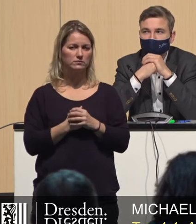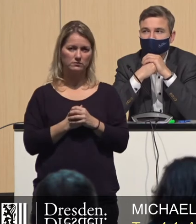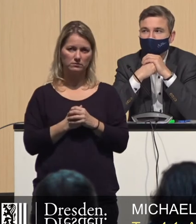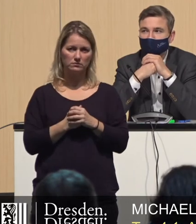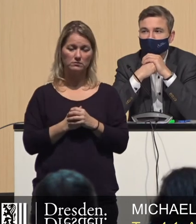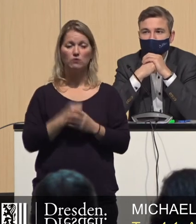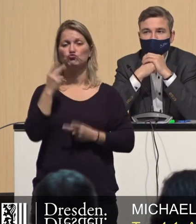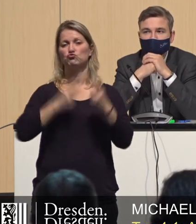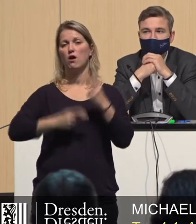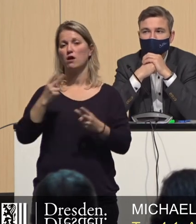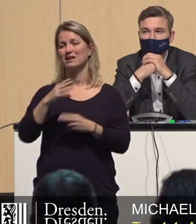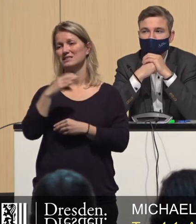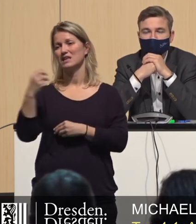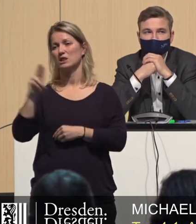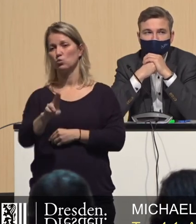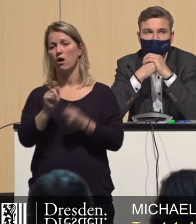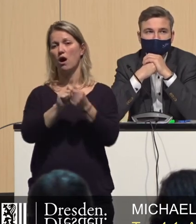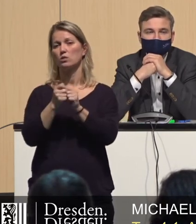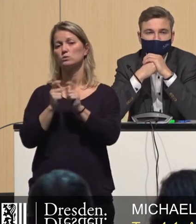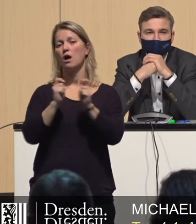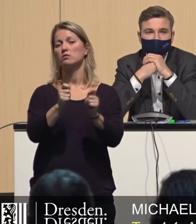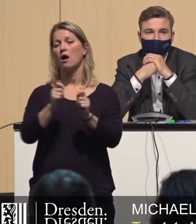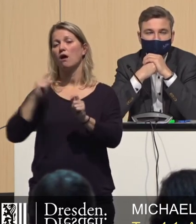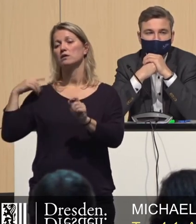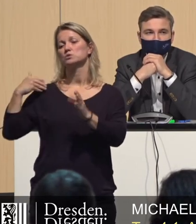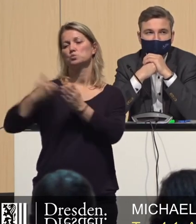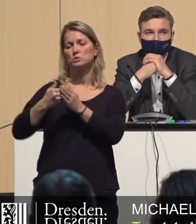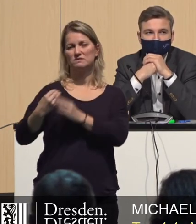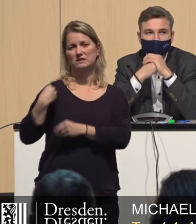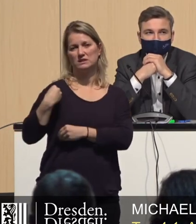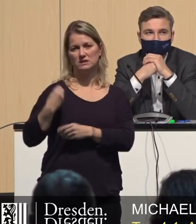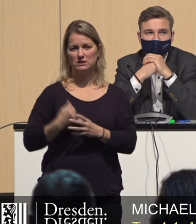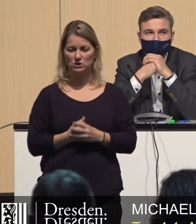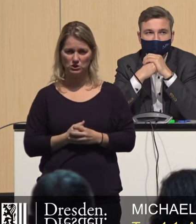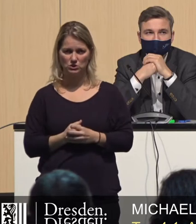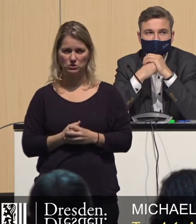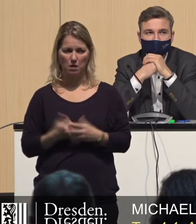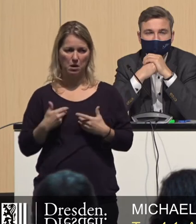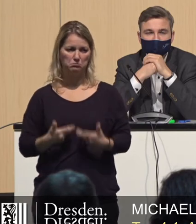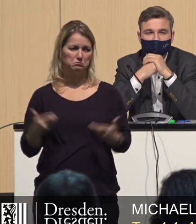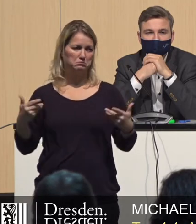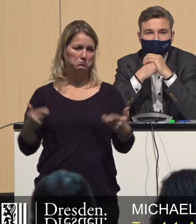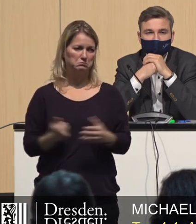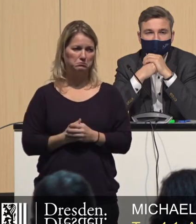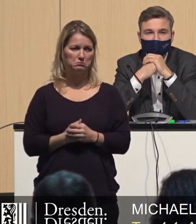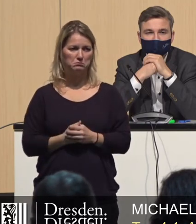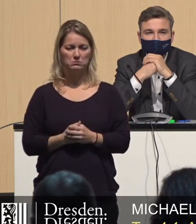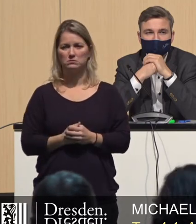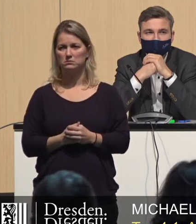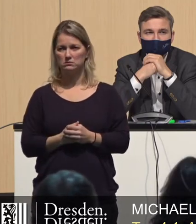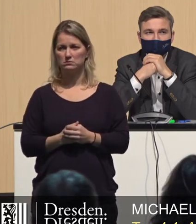Änderungsantrag der CDU jetzt so kurzfristig erreicht, ich kann aber nur sagen, wir wollen